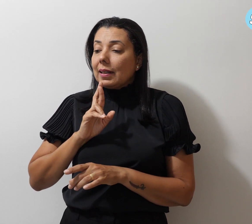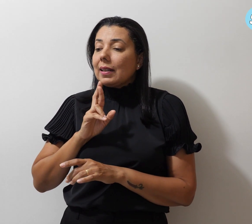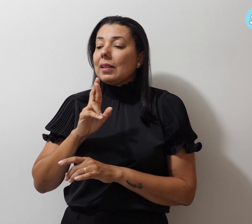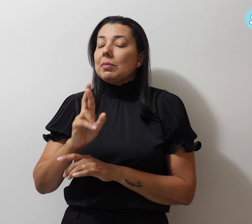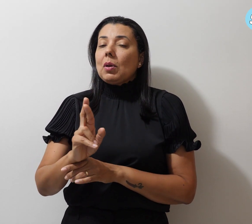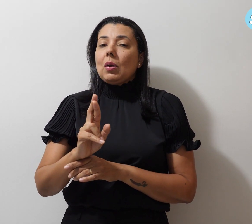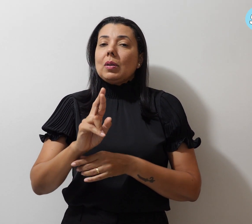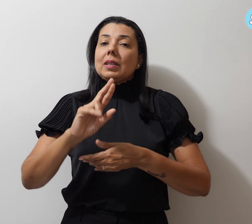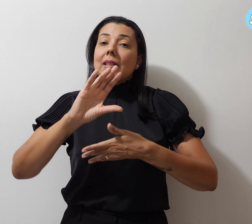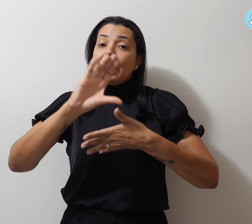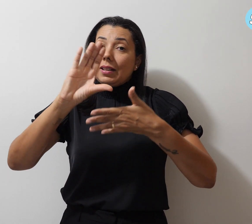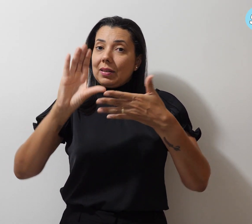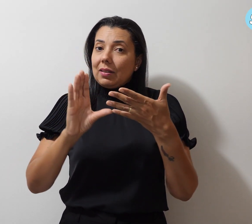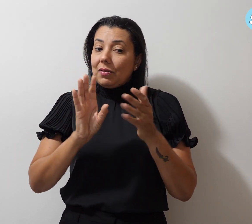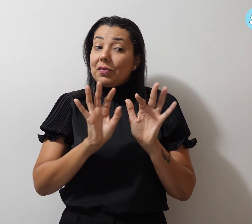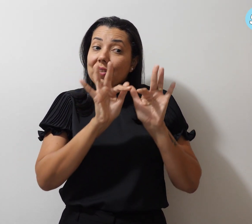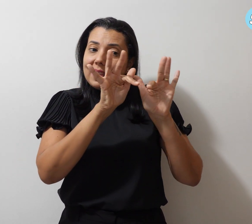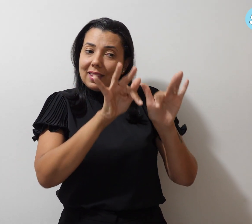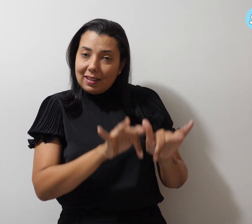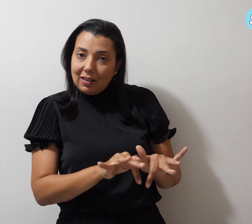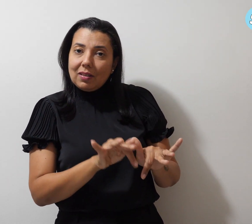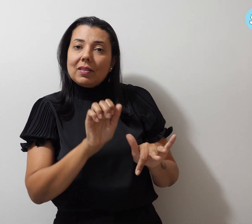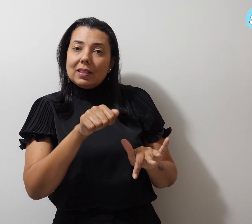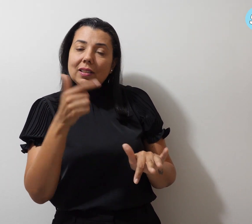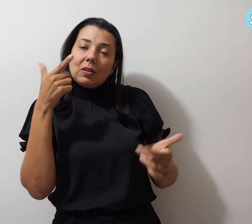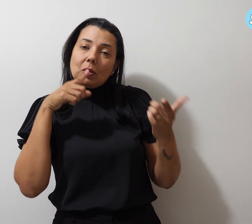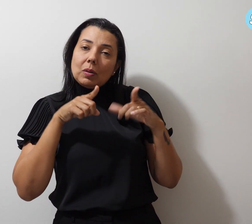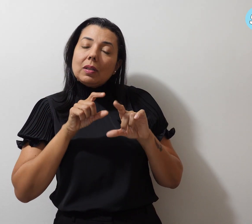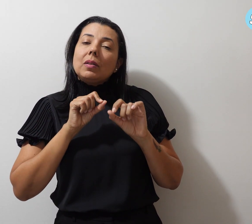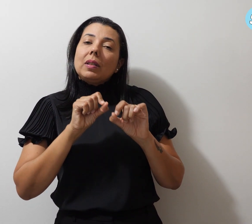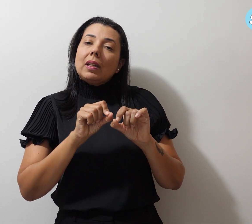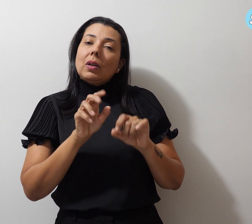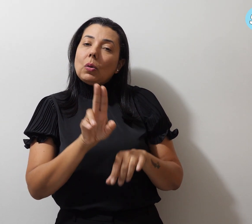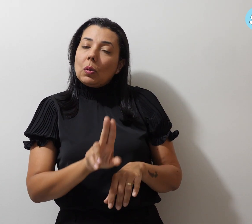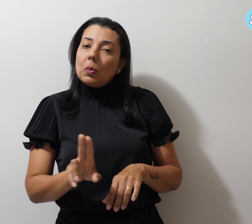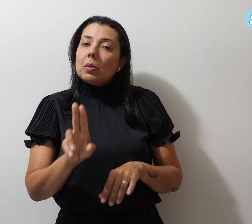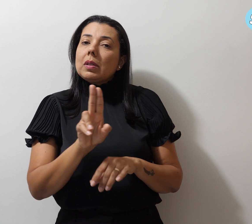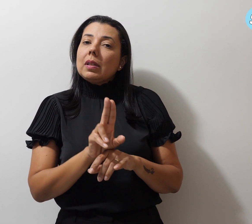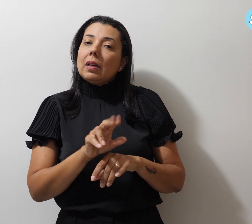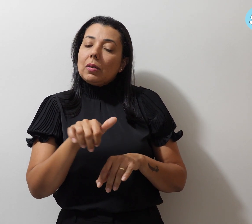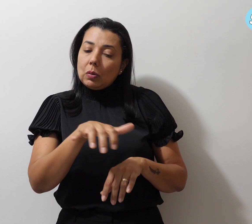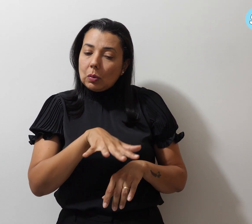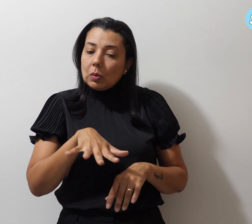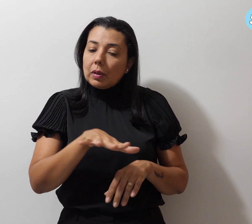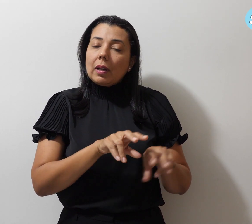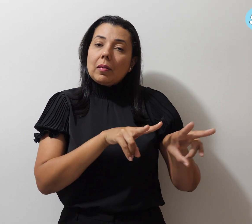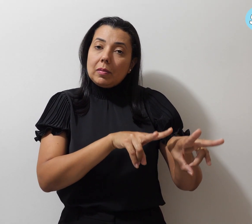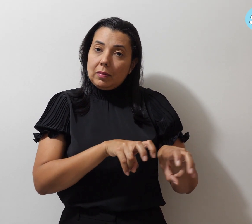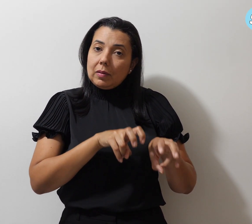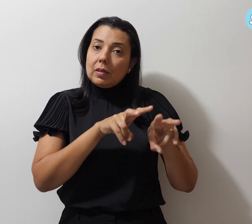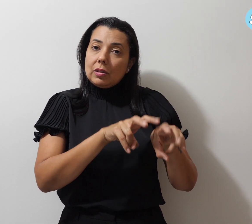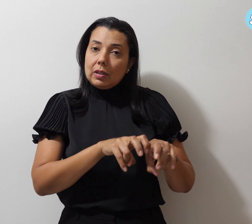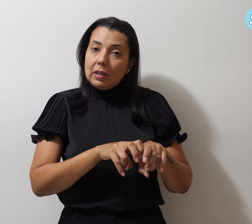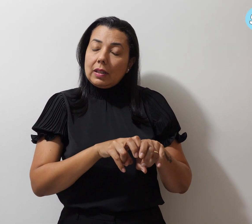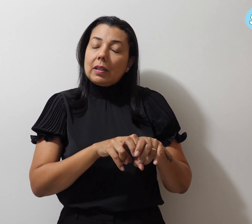classificação final, garantimos a utilização do espaço da chácara pela categoria.